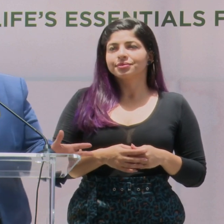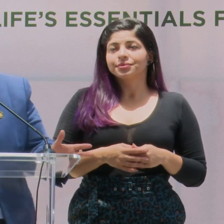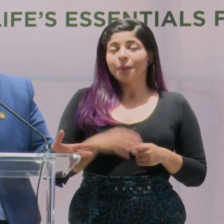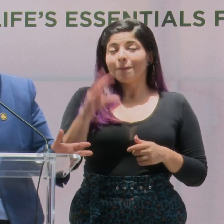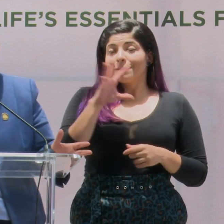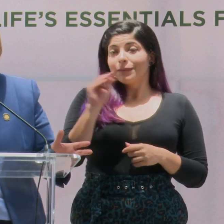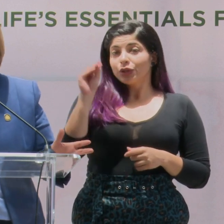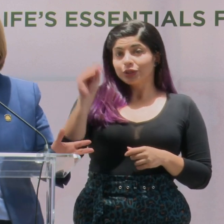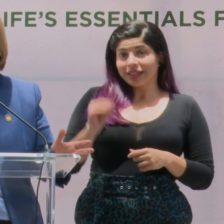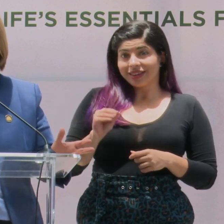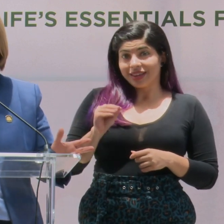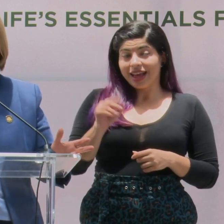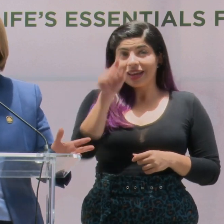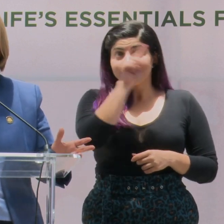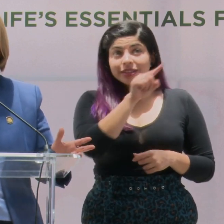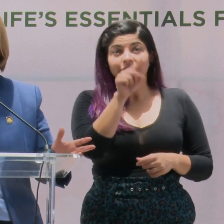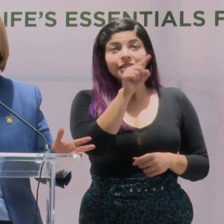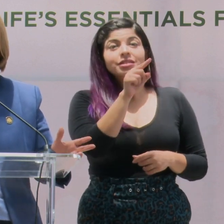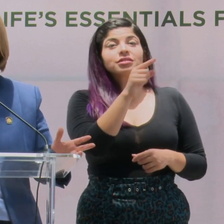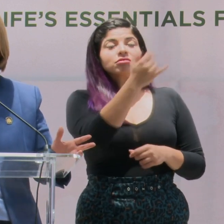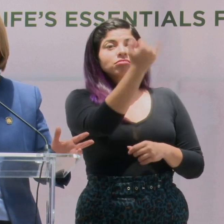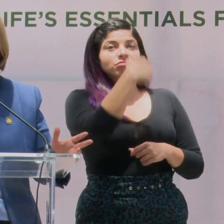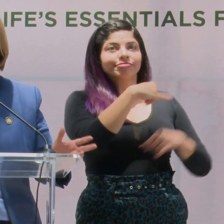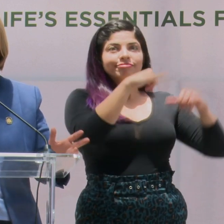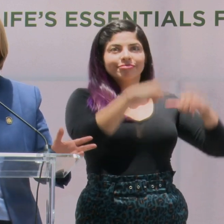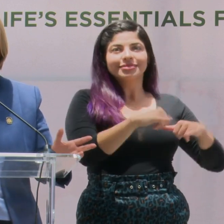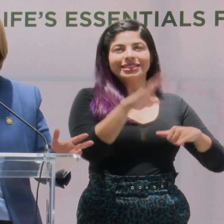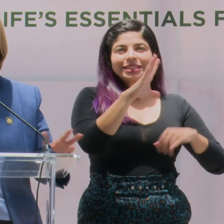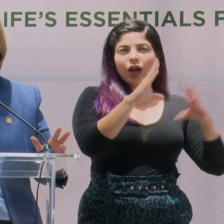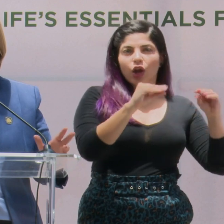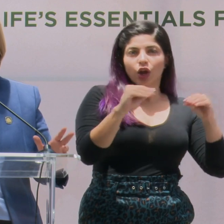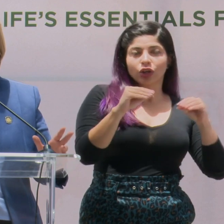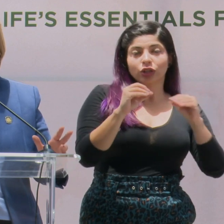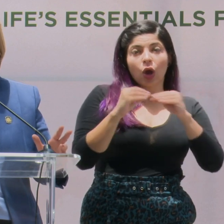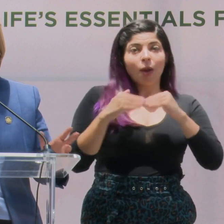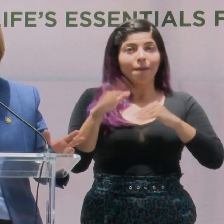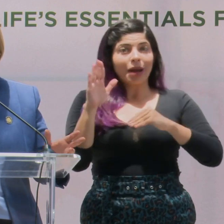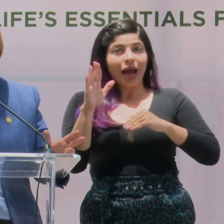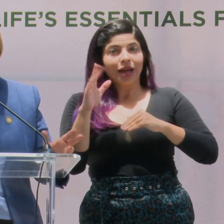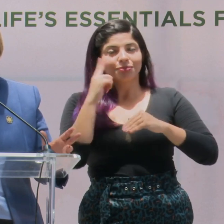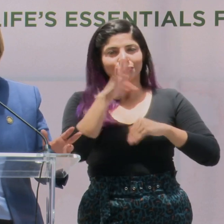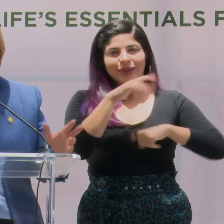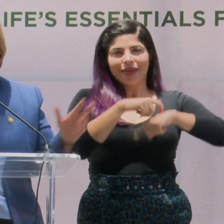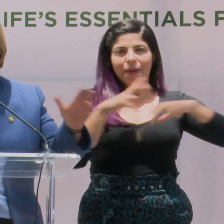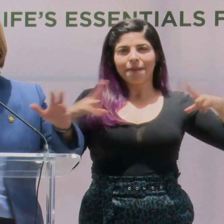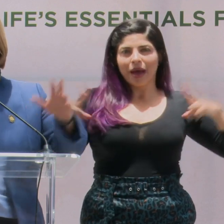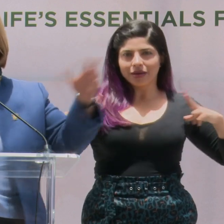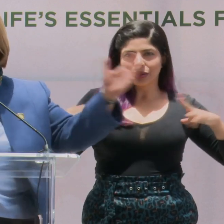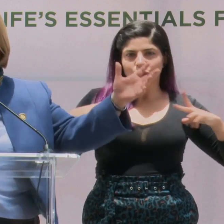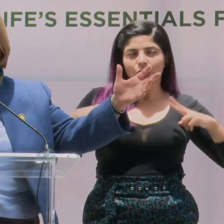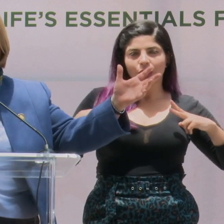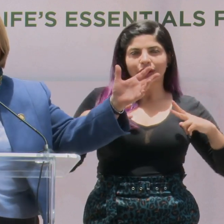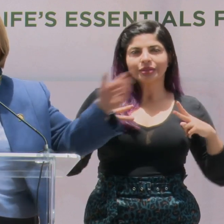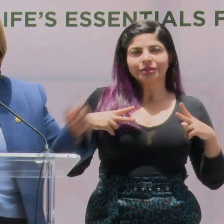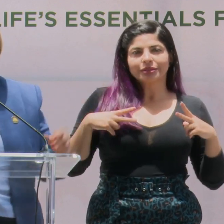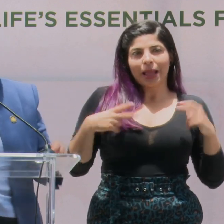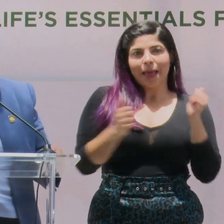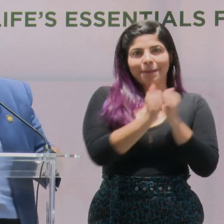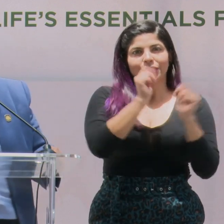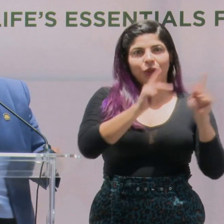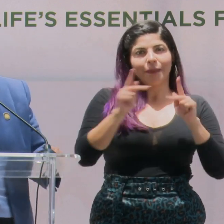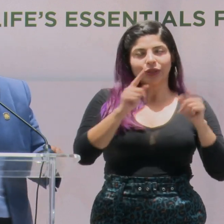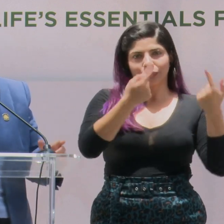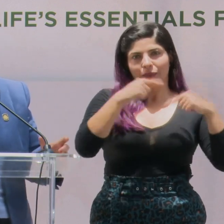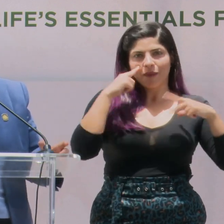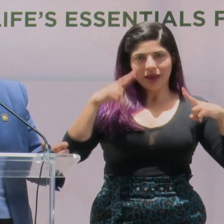el porcentaje de esos que viajan cinco noches o más por vacaciones, que es, digamos, la gran población,